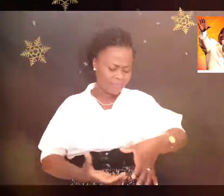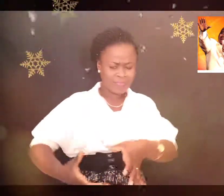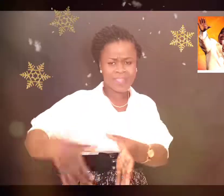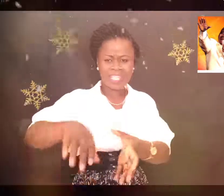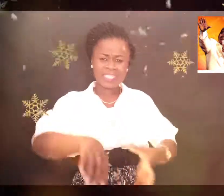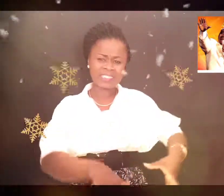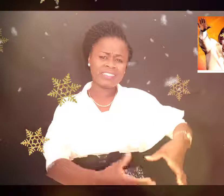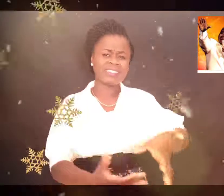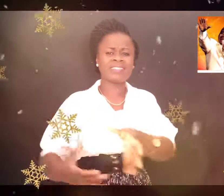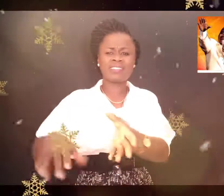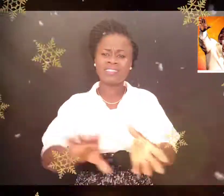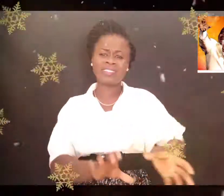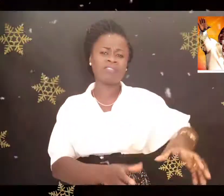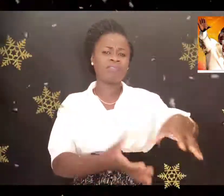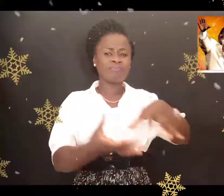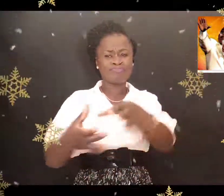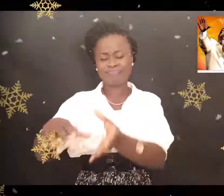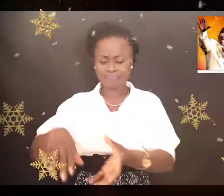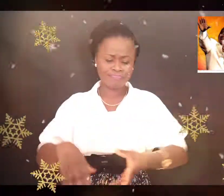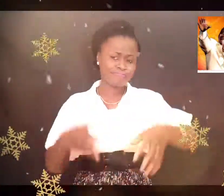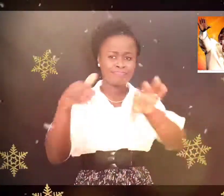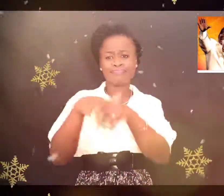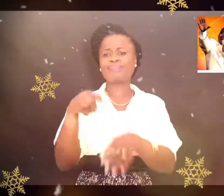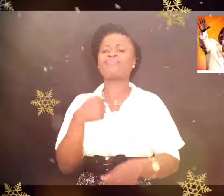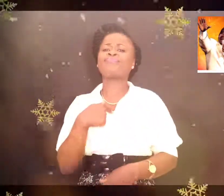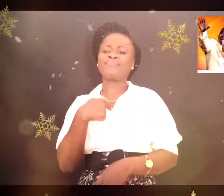coule, coule, coule Oh,